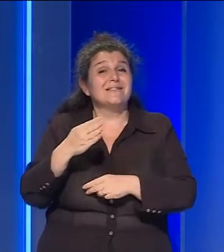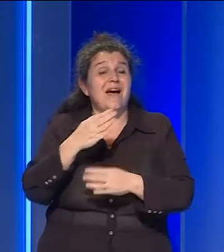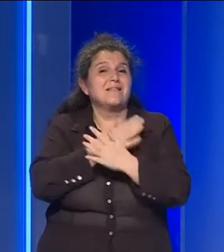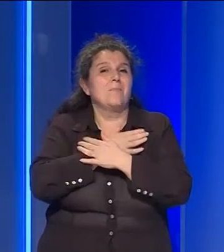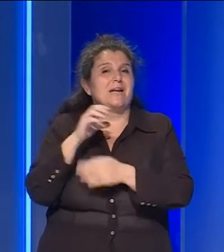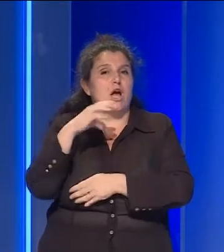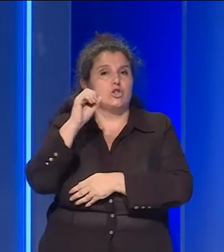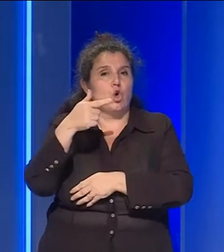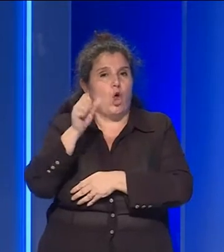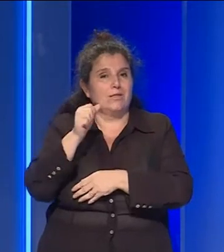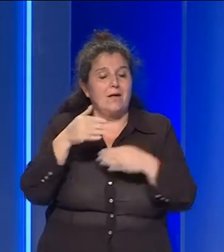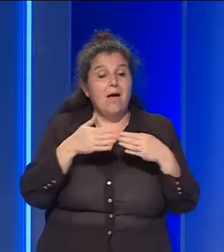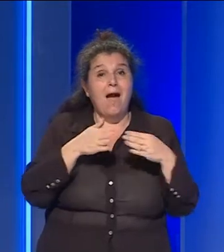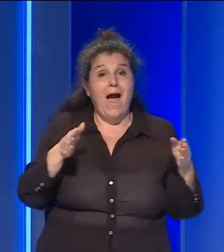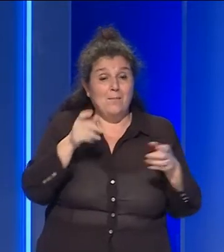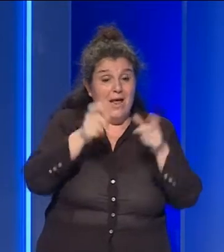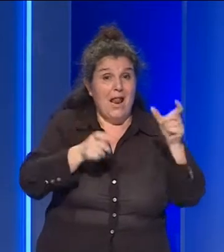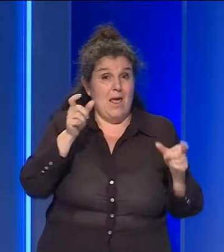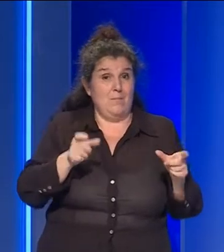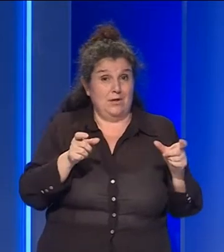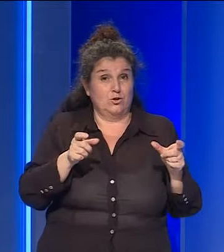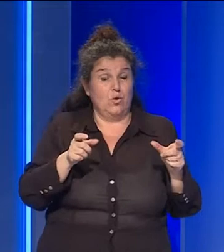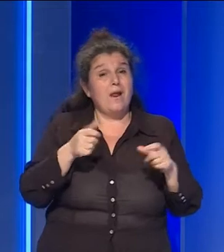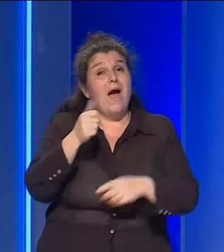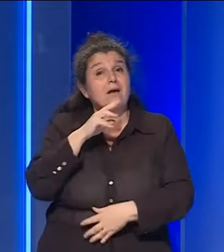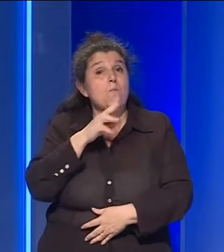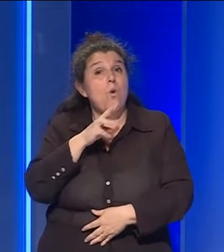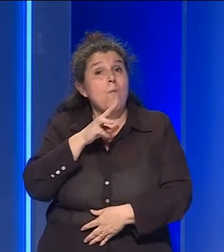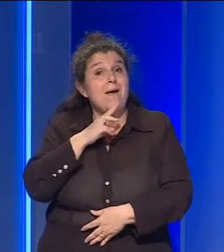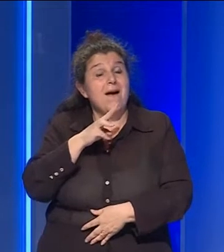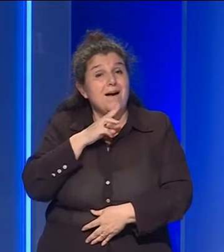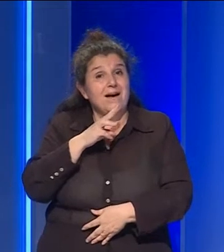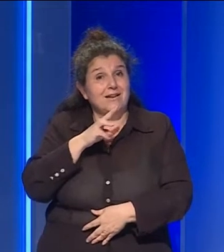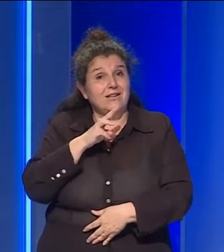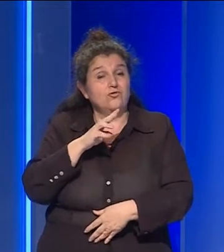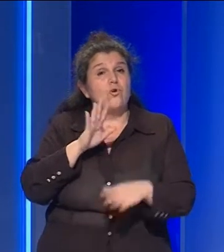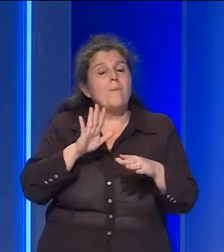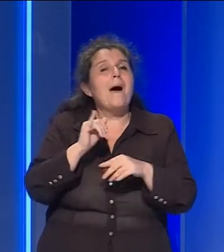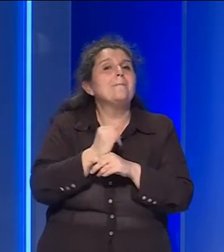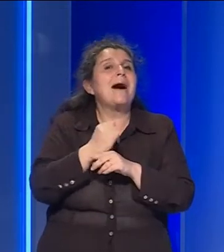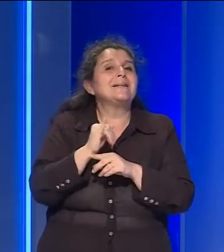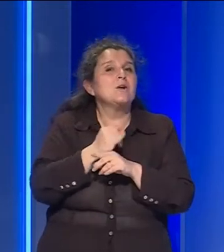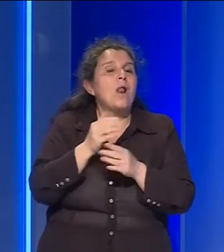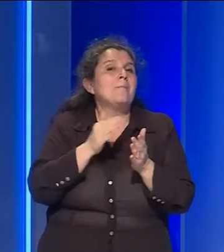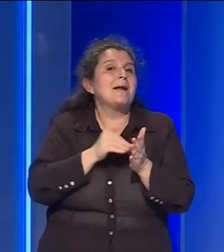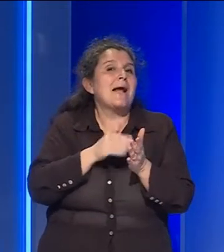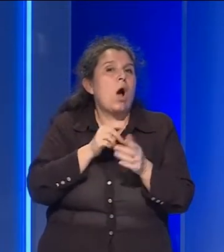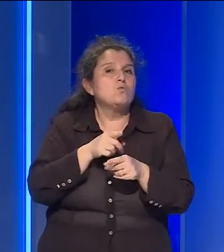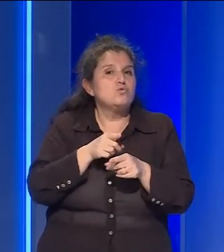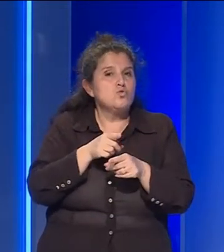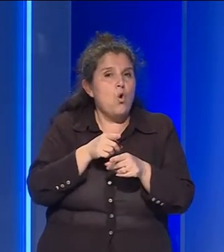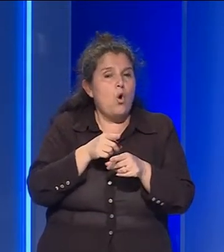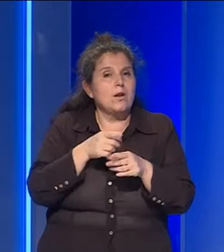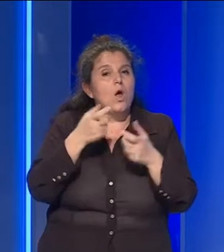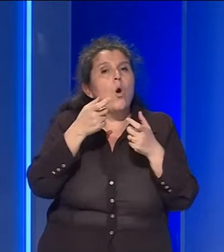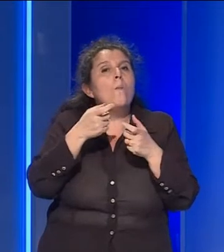aprirà le sue porte ai cittadini anche nel pomeriggio ma con particolari precauzioni al fine